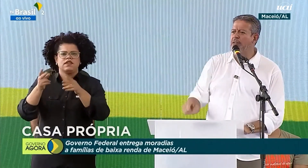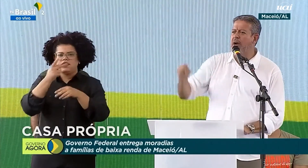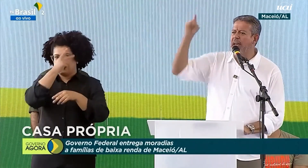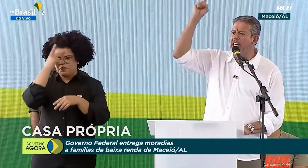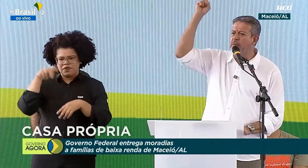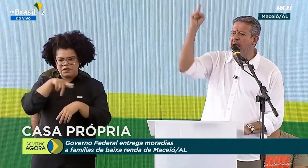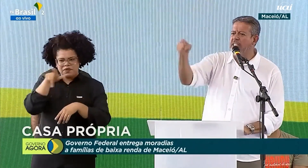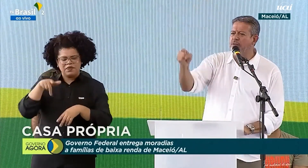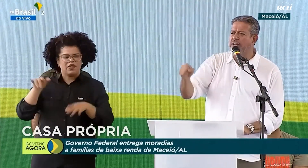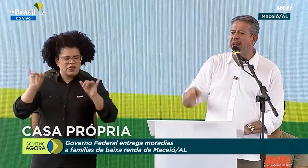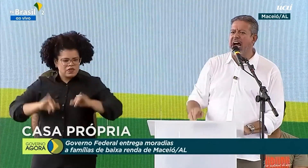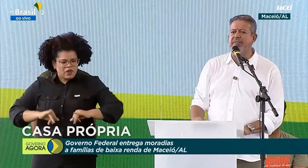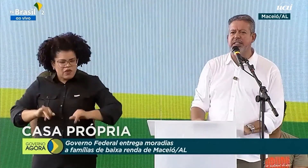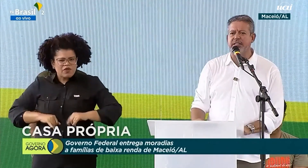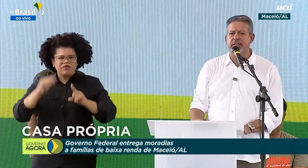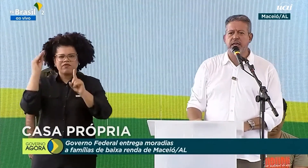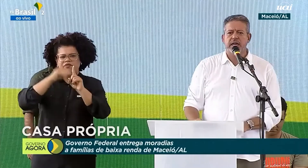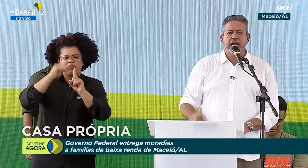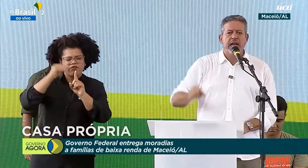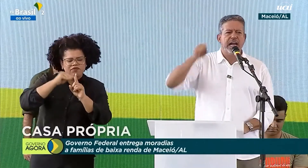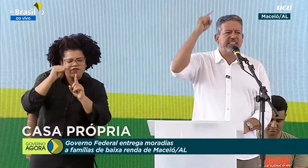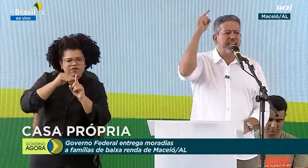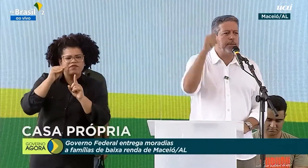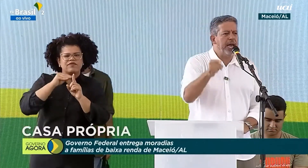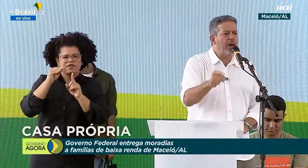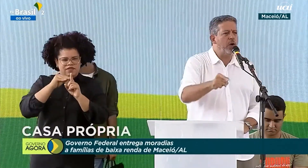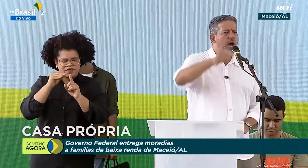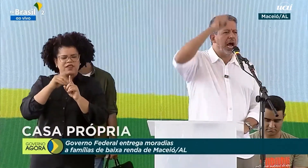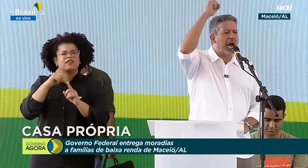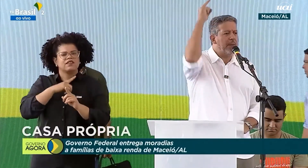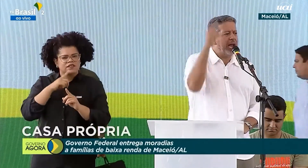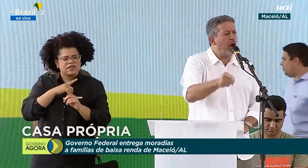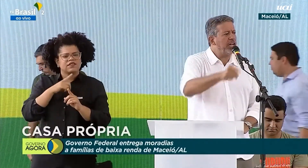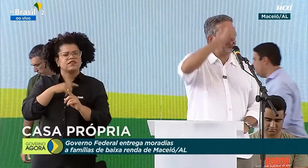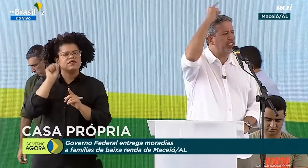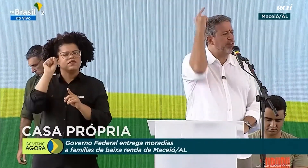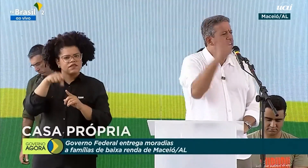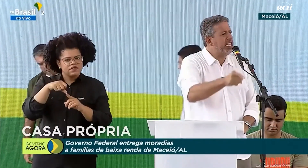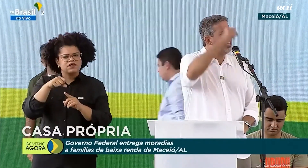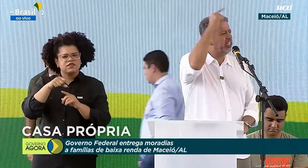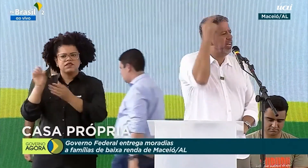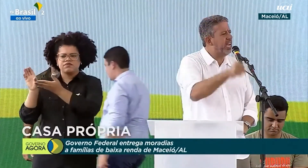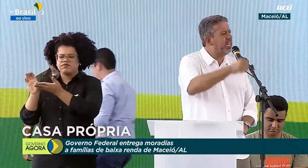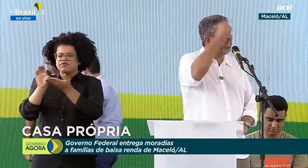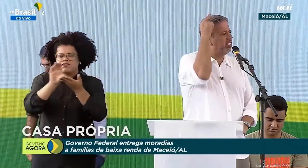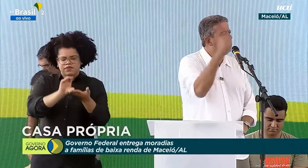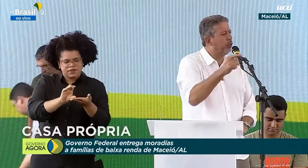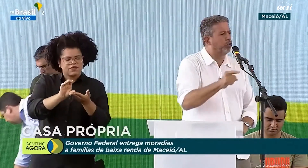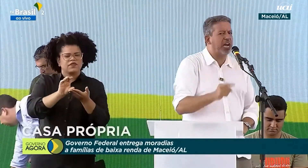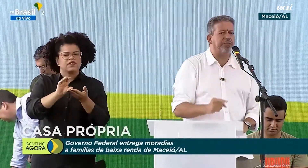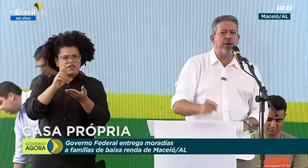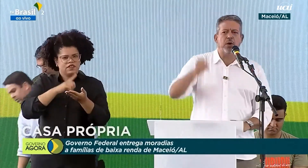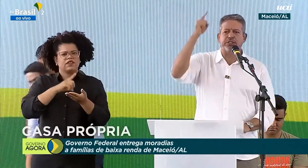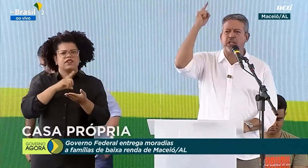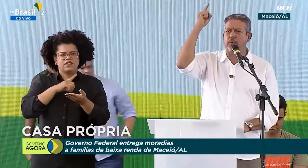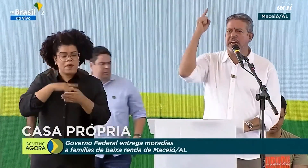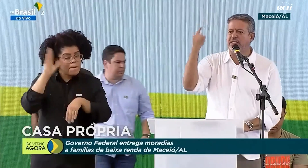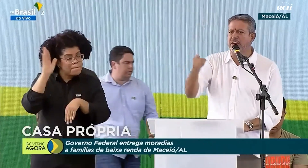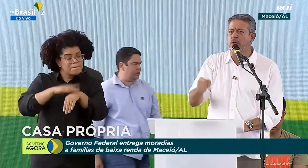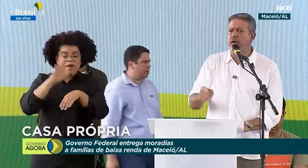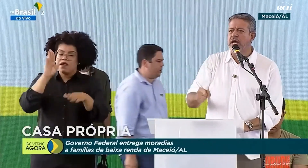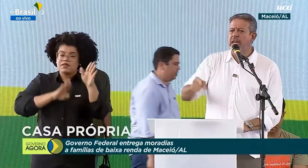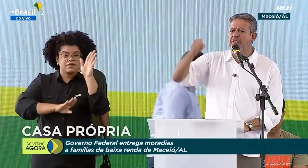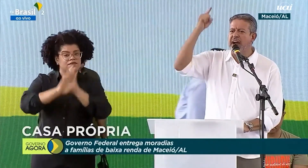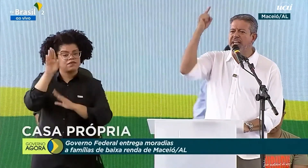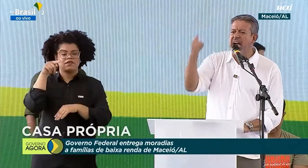sofrimento, aqueles mais vulneráveis, receberam a maior transferência de renda que esse mundo já viu, o Auxílio